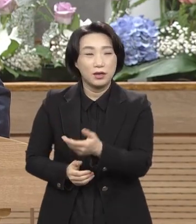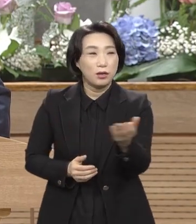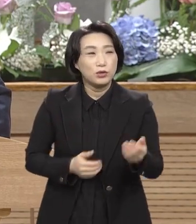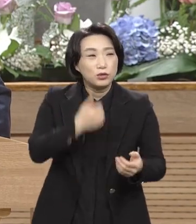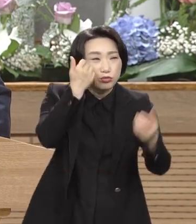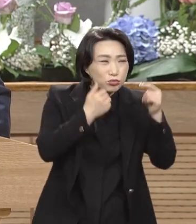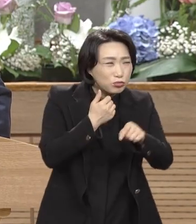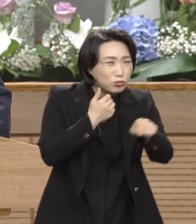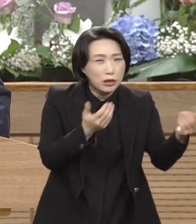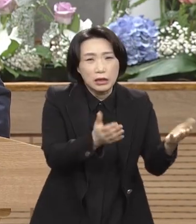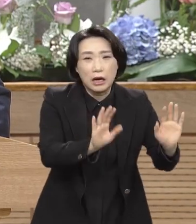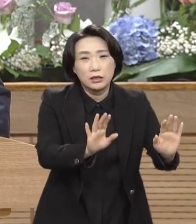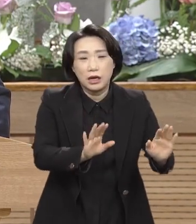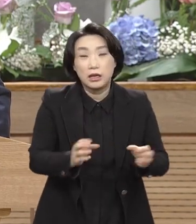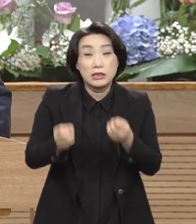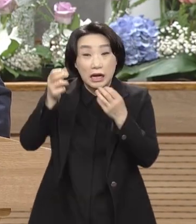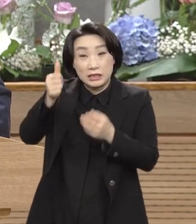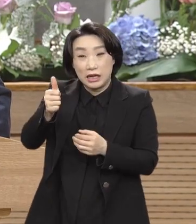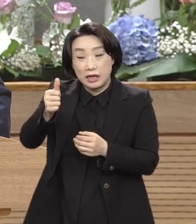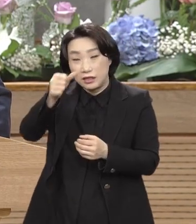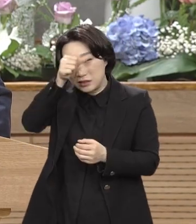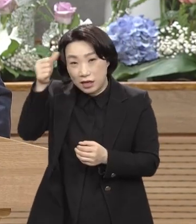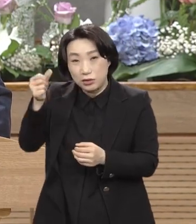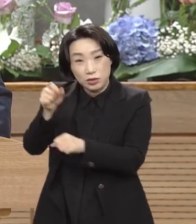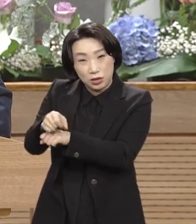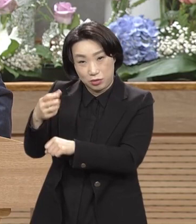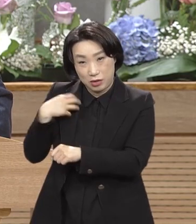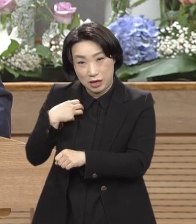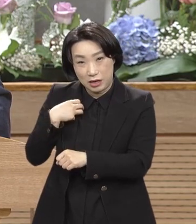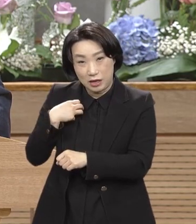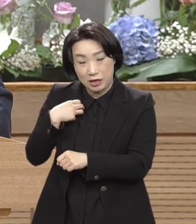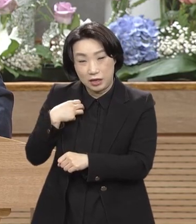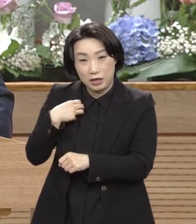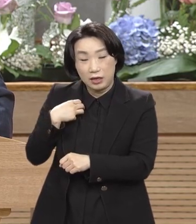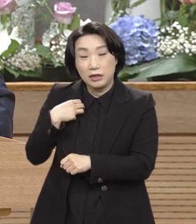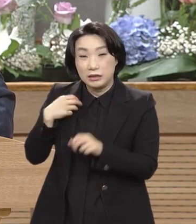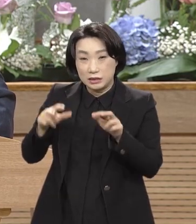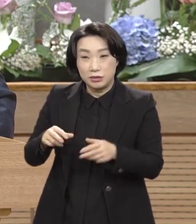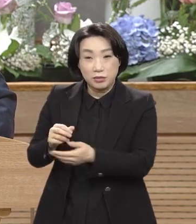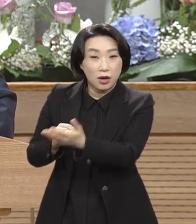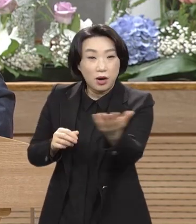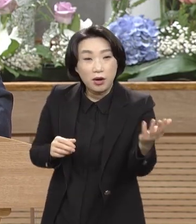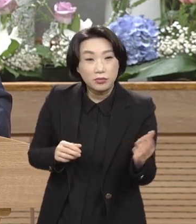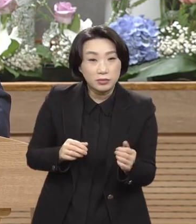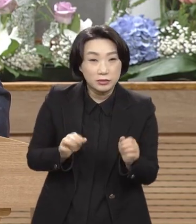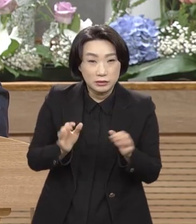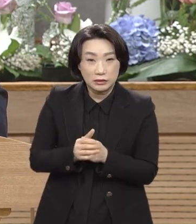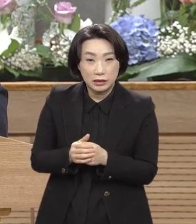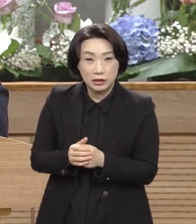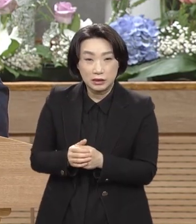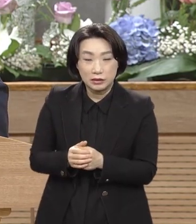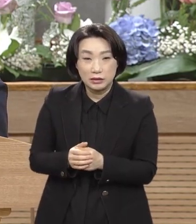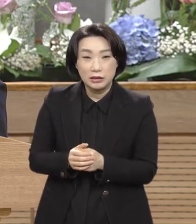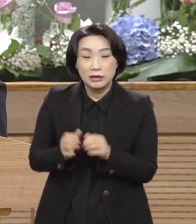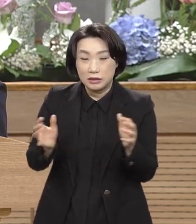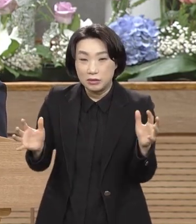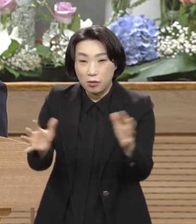아니여. 제사장과 장노들과 서기관들과 지금 여기 모이는 이 장노들의 문제가